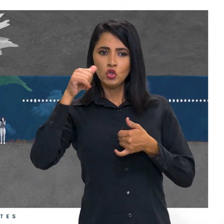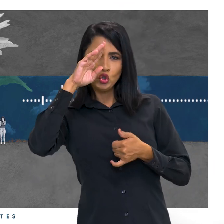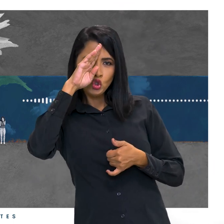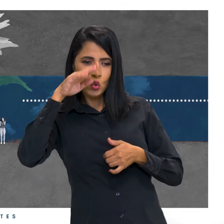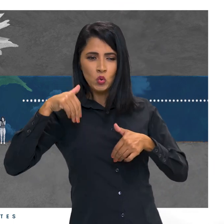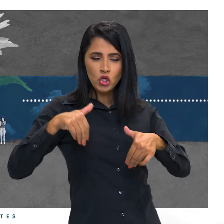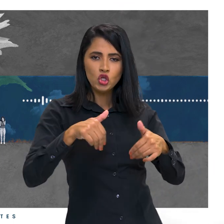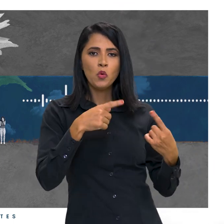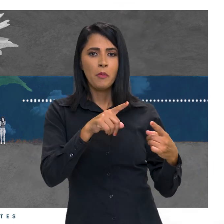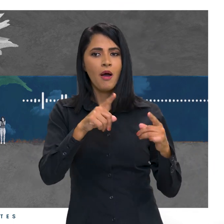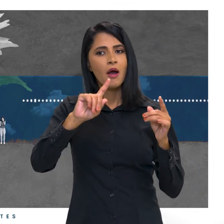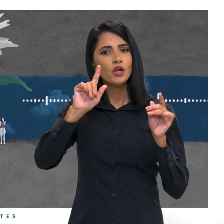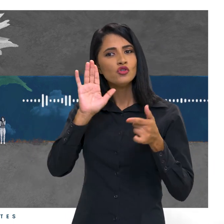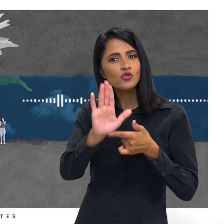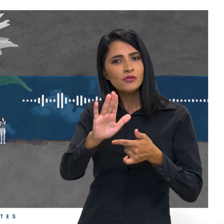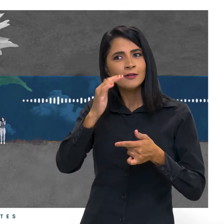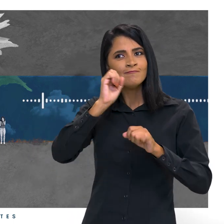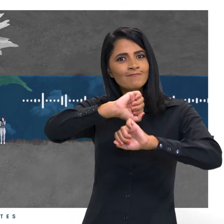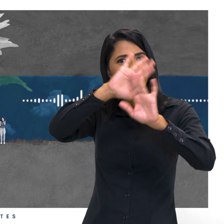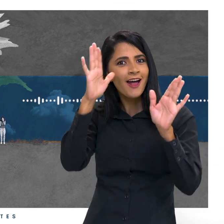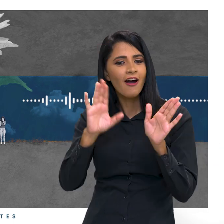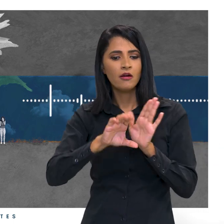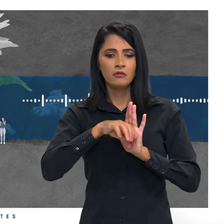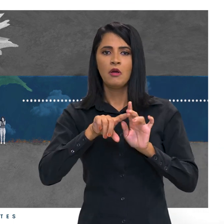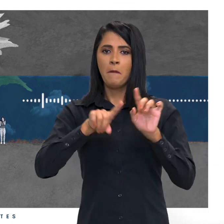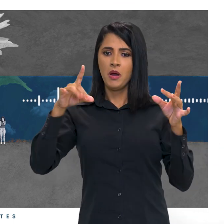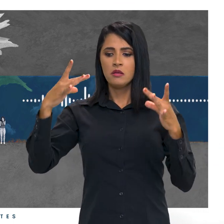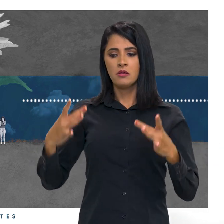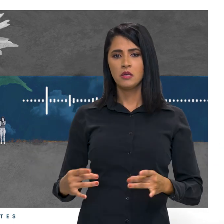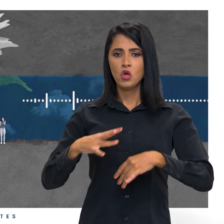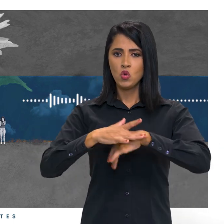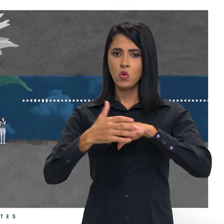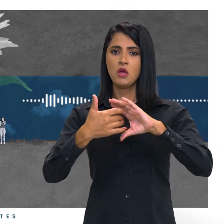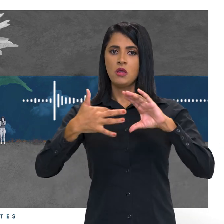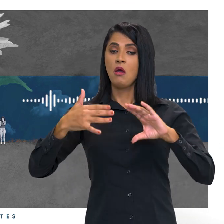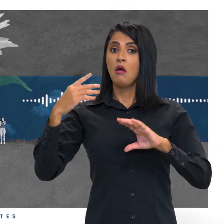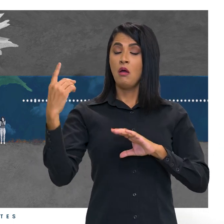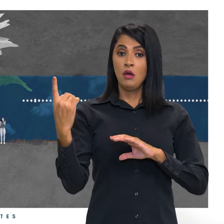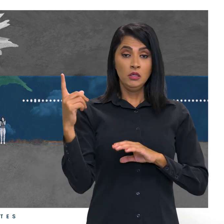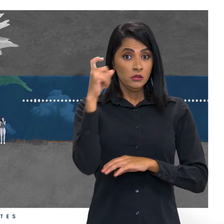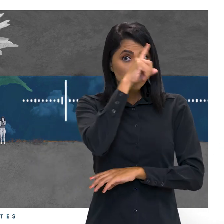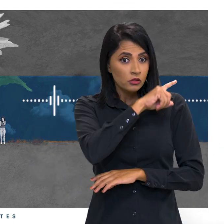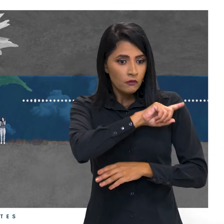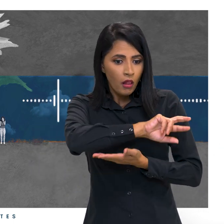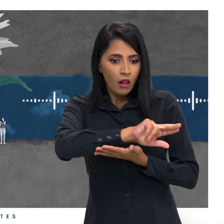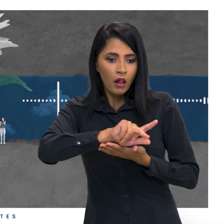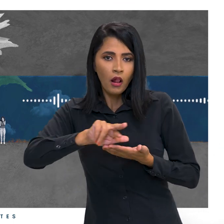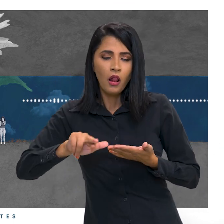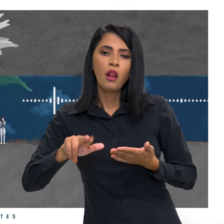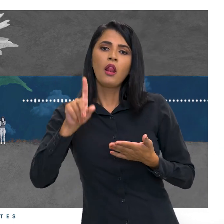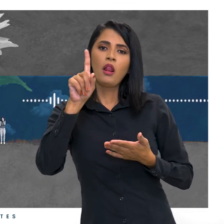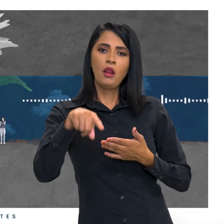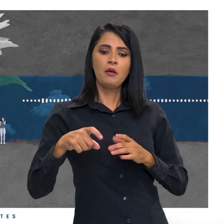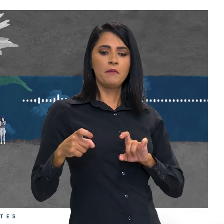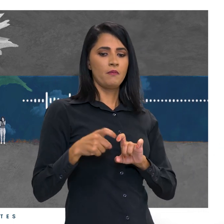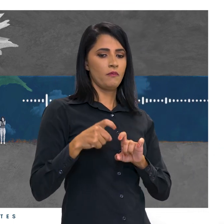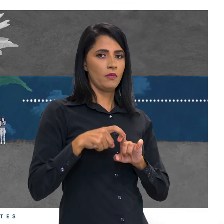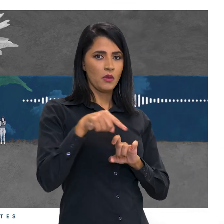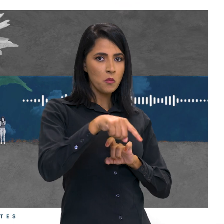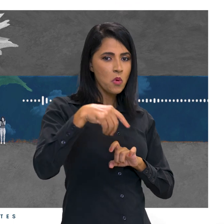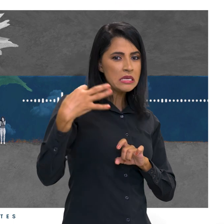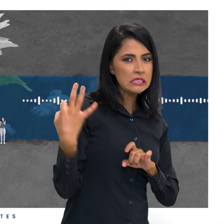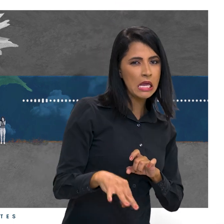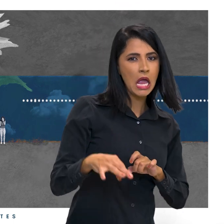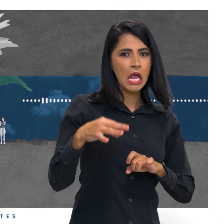explicar o conceito. Mas a definição de uma doença rara é bem mais complexa, multidisciplinar. A medicina não é uma ciência exata,